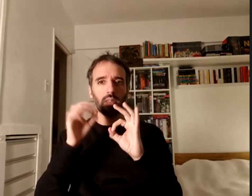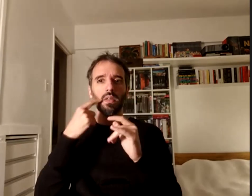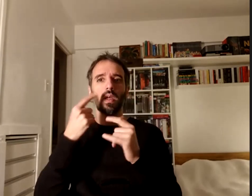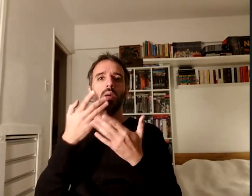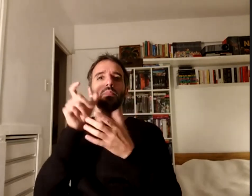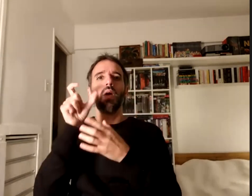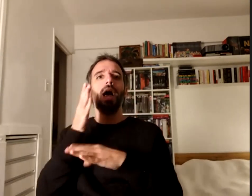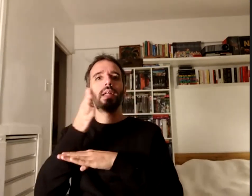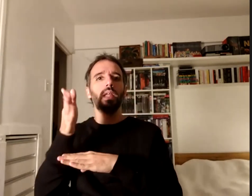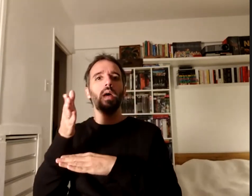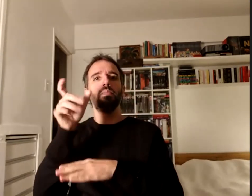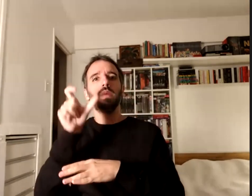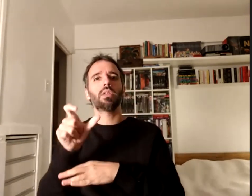la deserción educativa perdón estoy hablando rápido